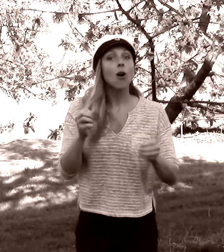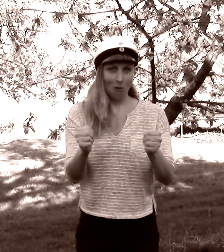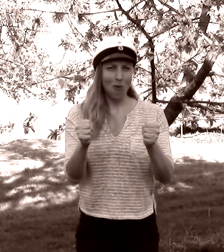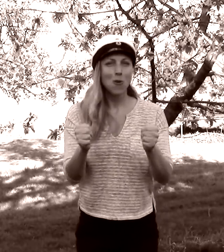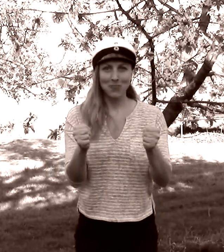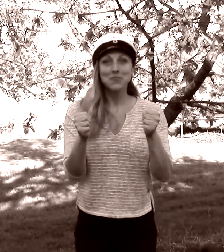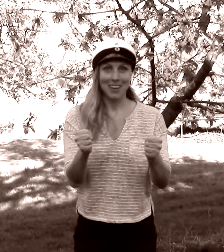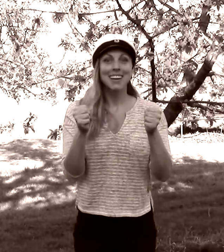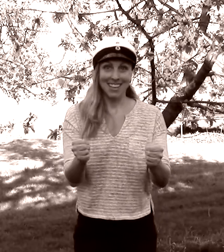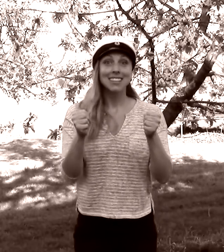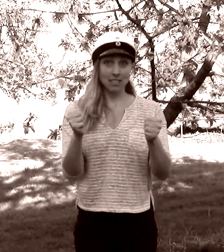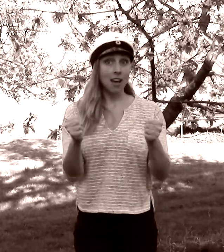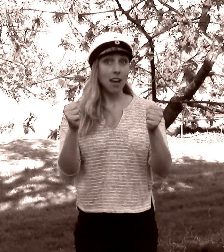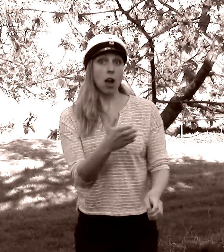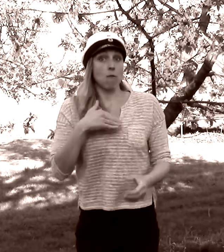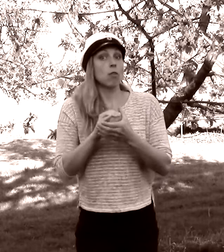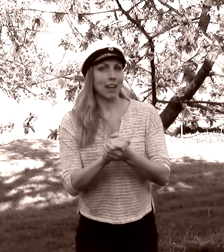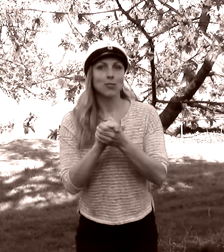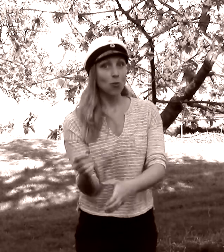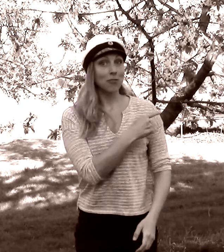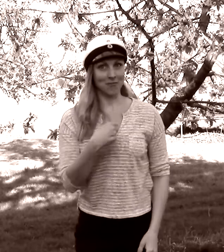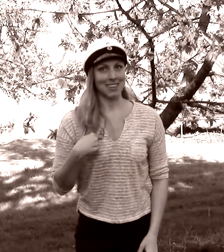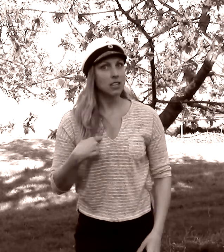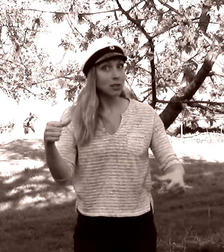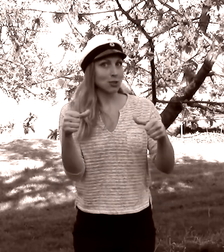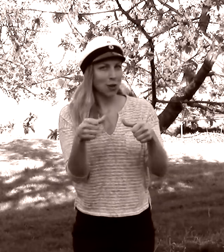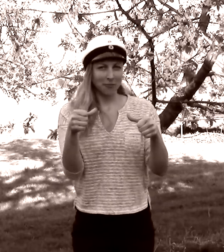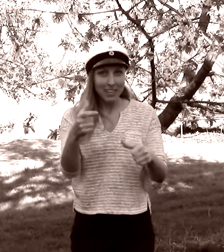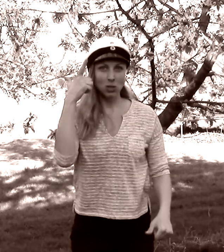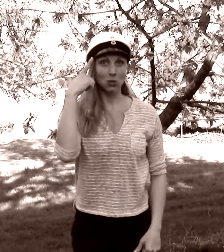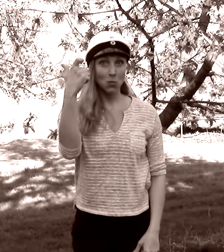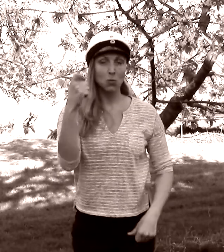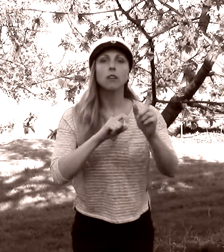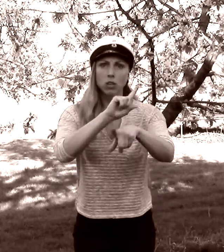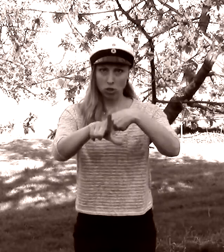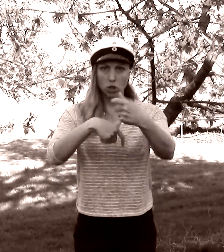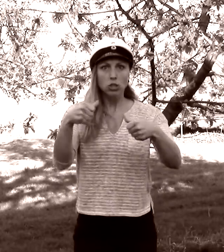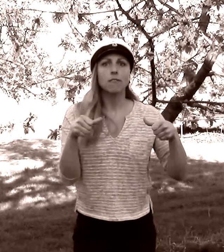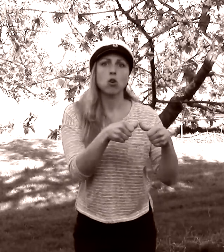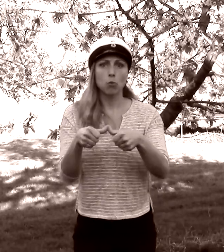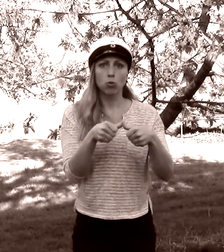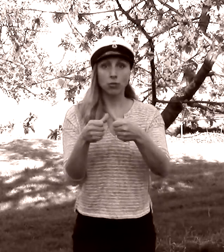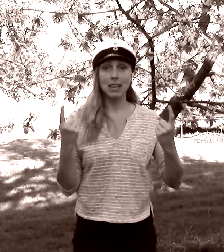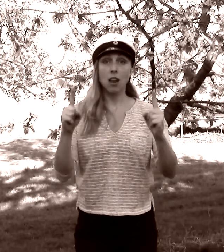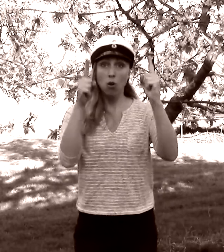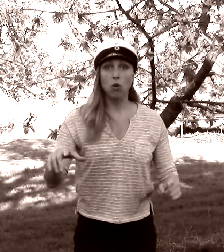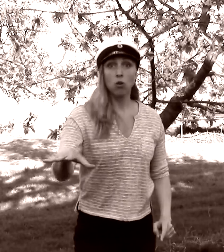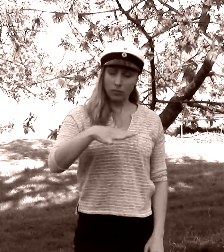och den ljusande framtida vår Vissa slöften tror, när vi krydar för gund i den gund